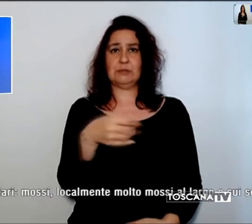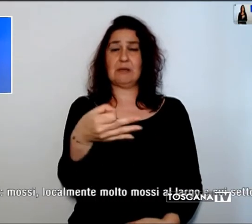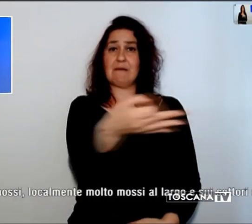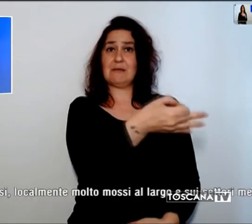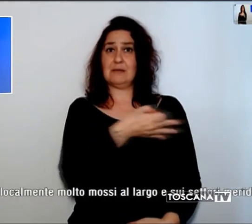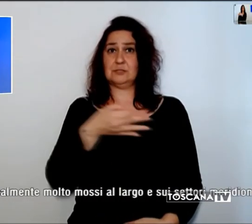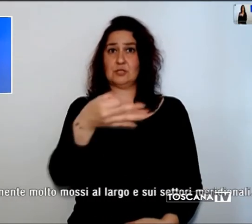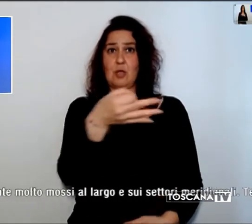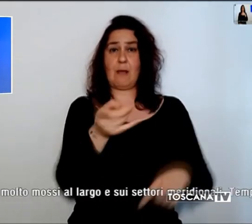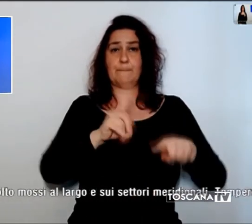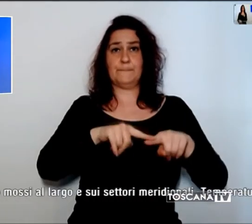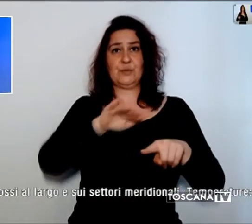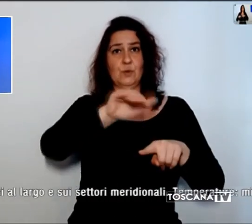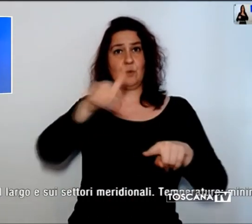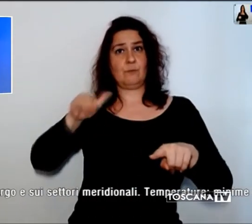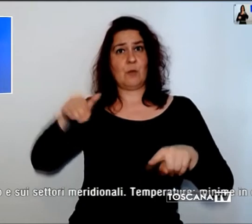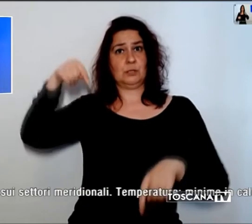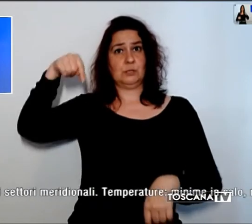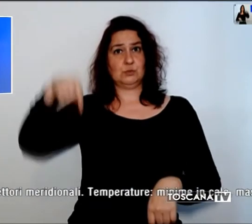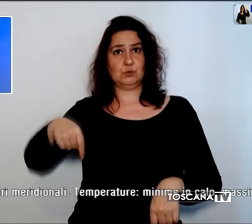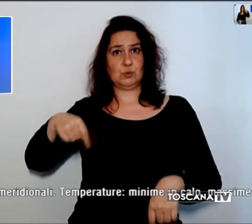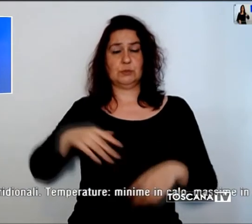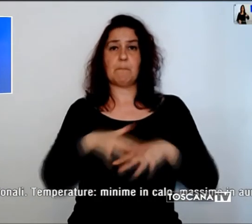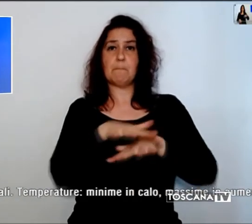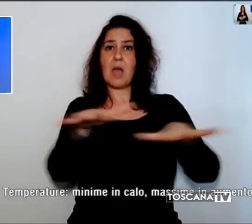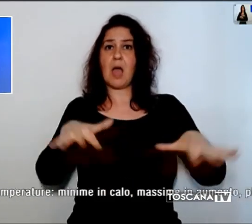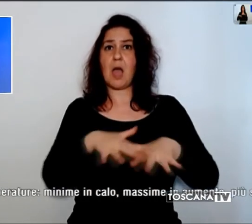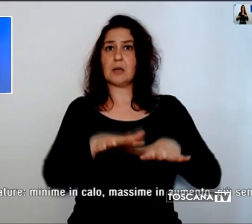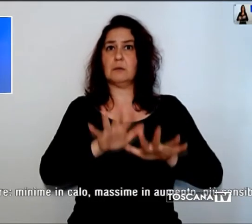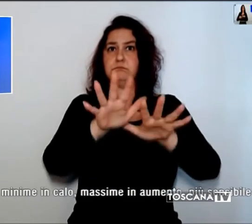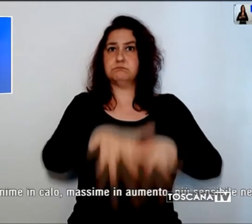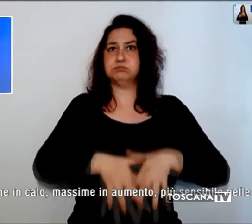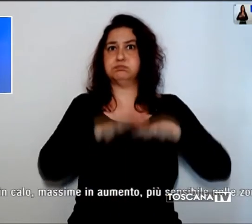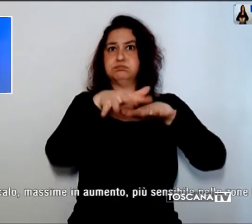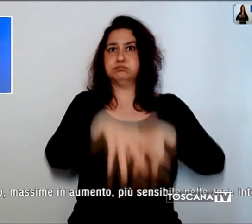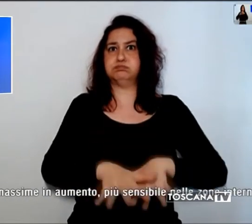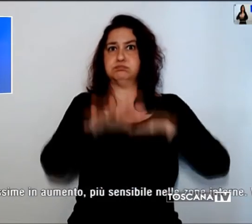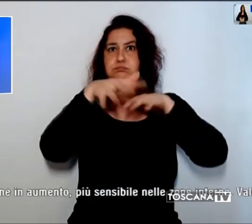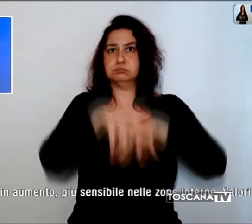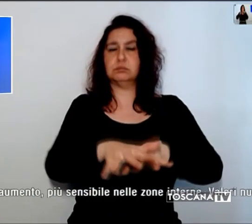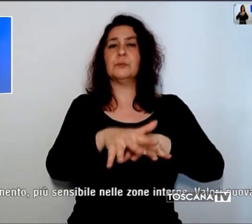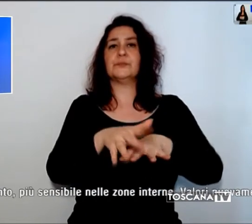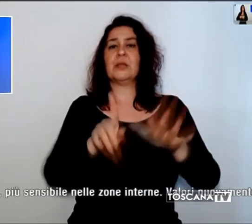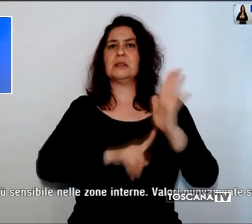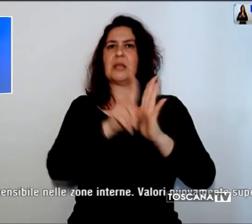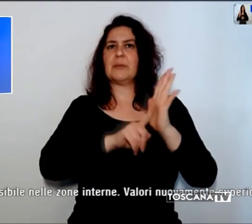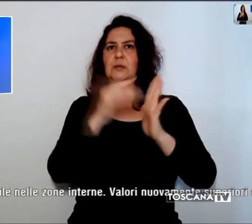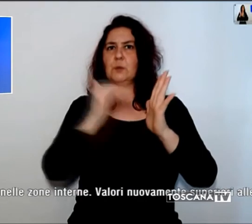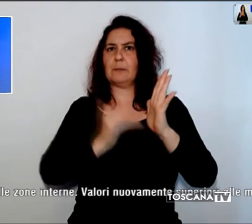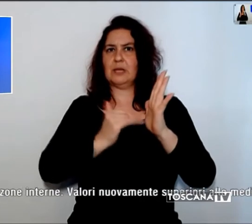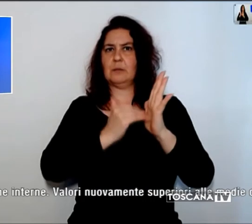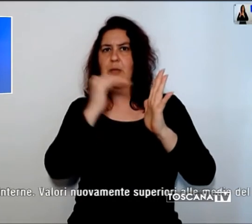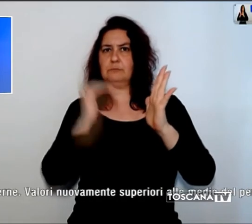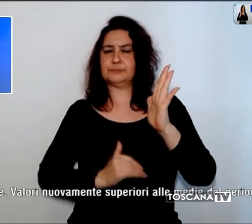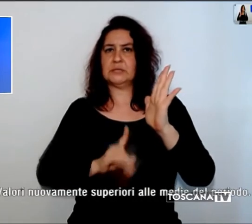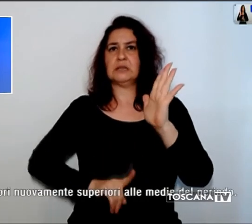meridionali. I mari mossi e le temperature minime in calo, massime in aumento, più